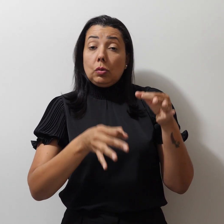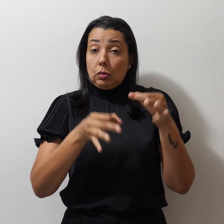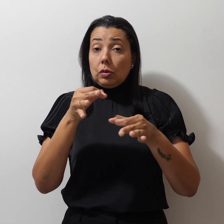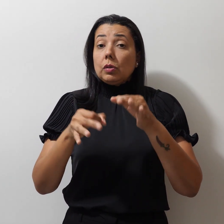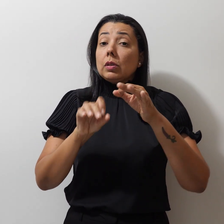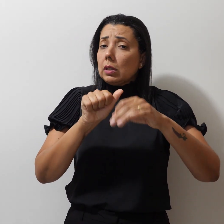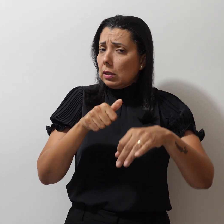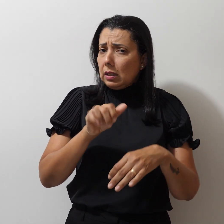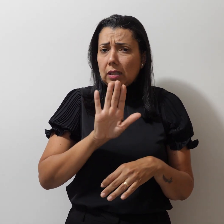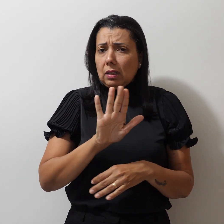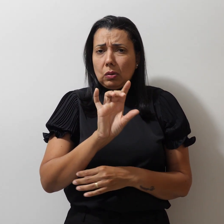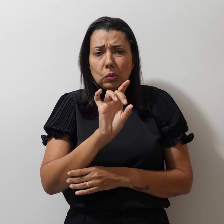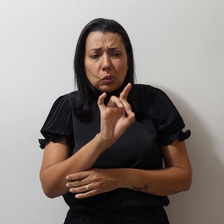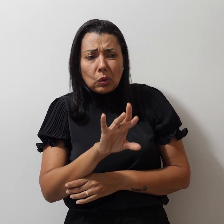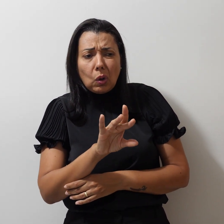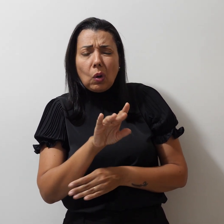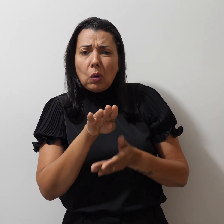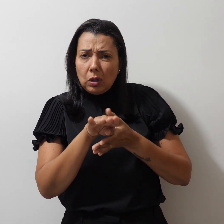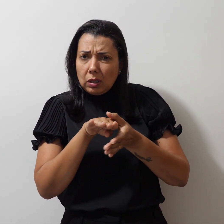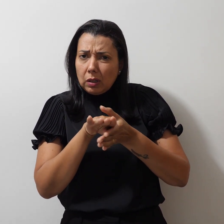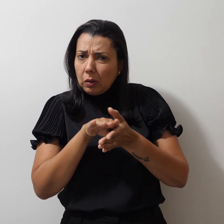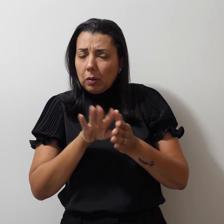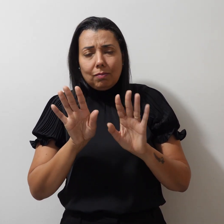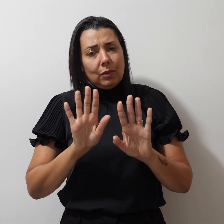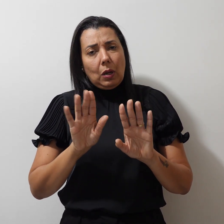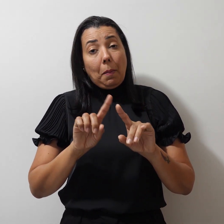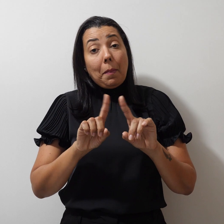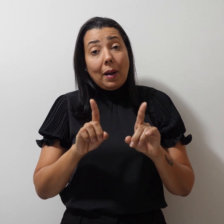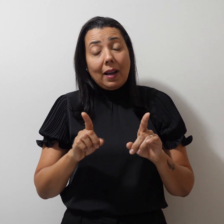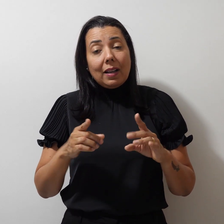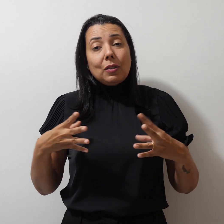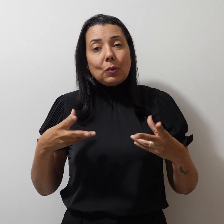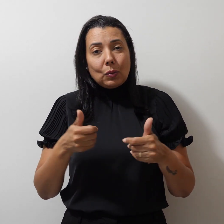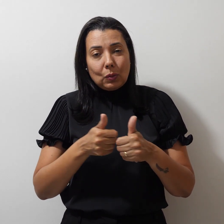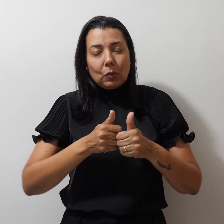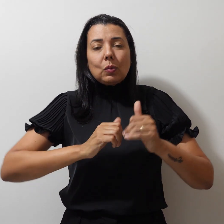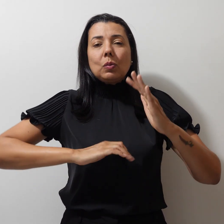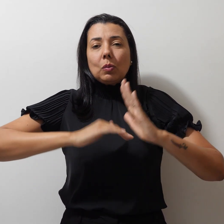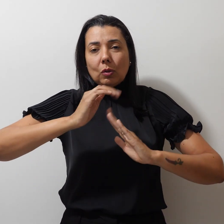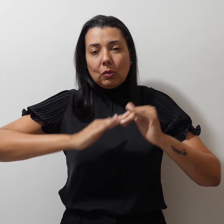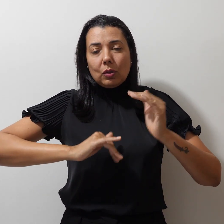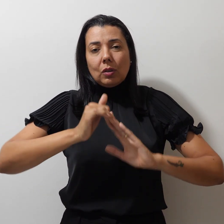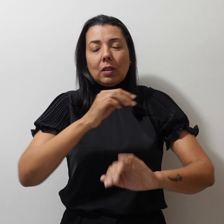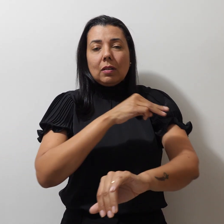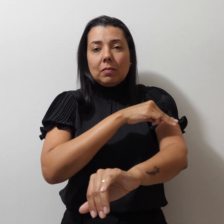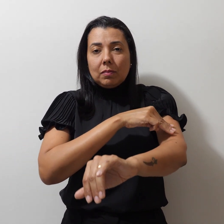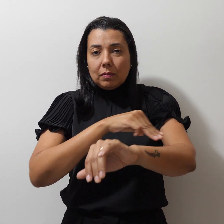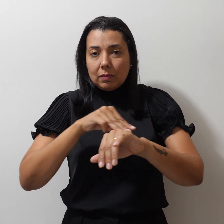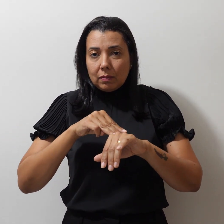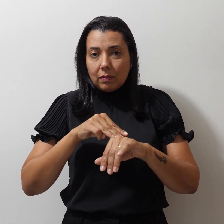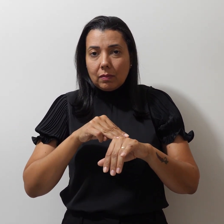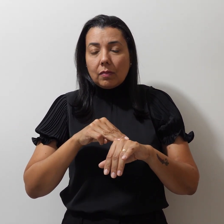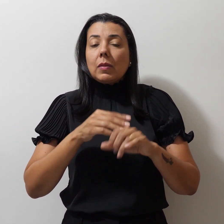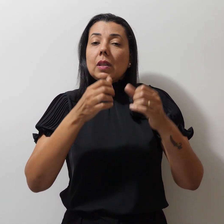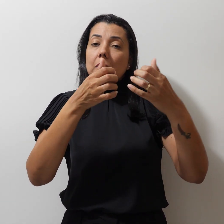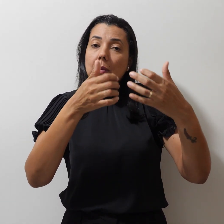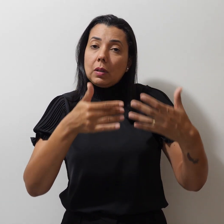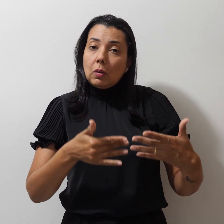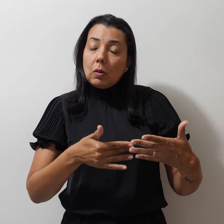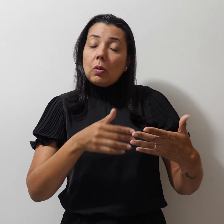não só com orientadores, mas com toda a categoria do magistério, disse o dirigente